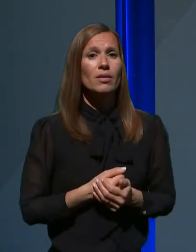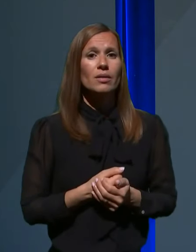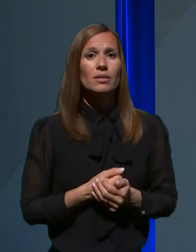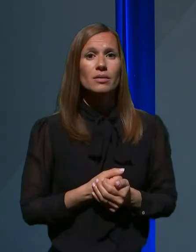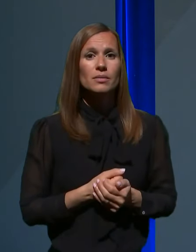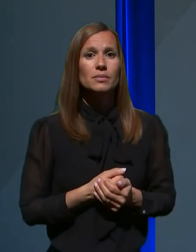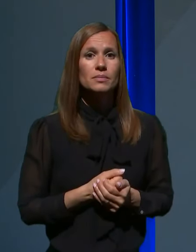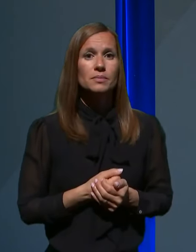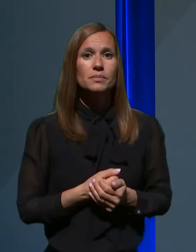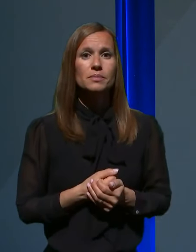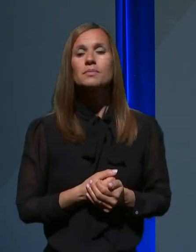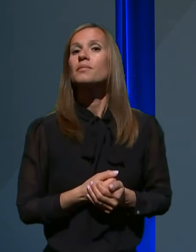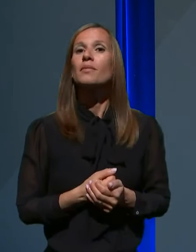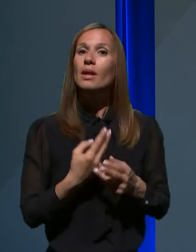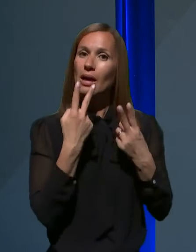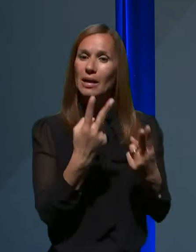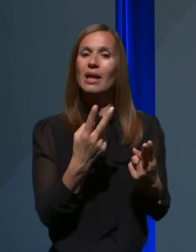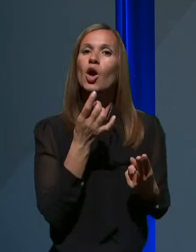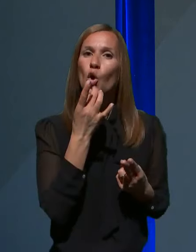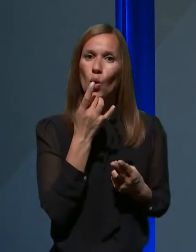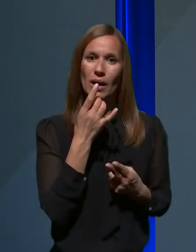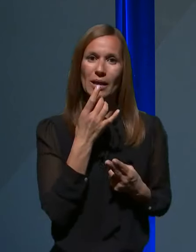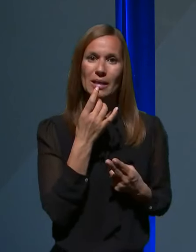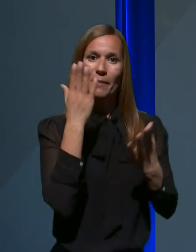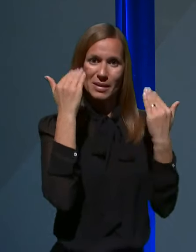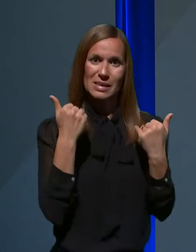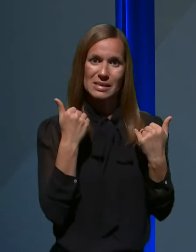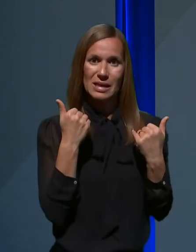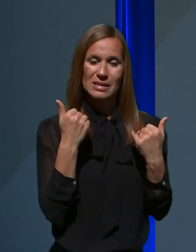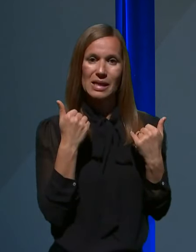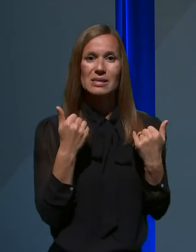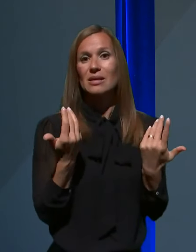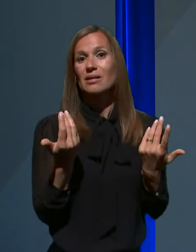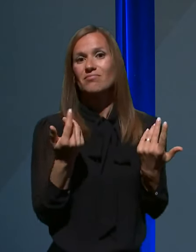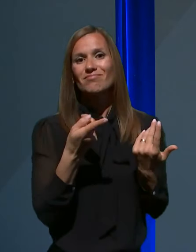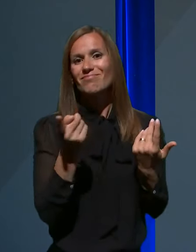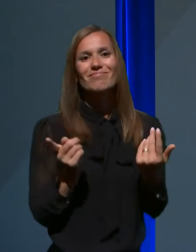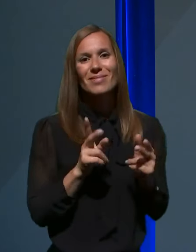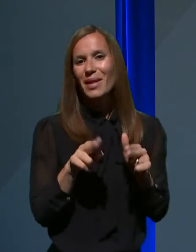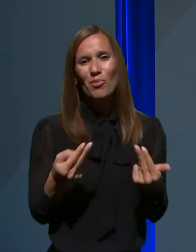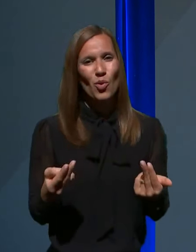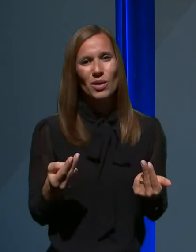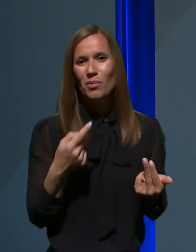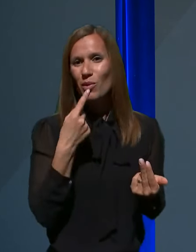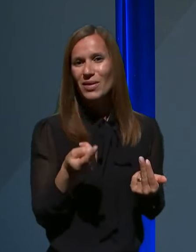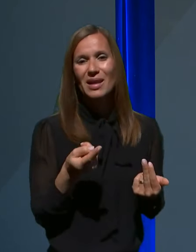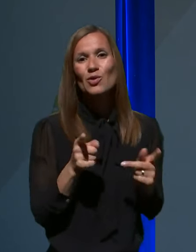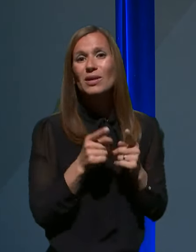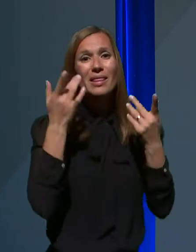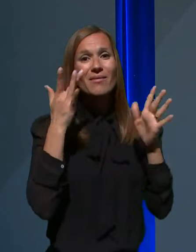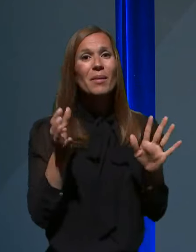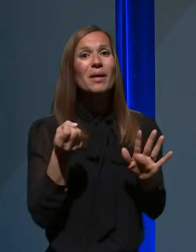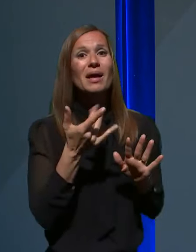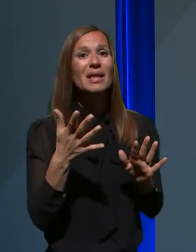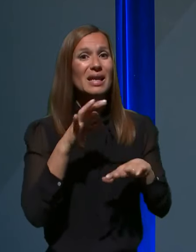Zdaj, kar se tiče seveda konkretnih medicinskih sestr, vam pač ne vem niti iz katere zdravstvene ustanove